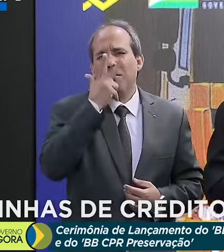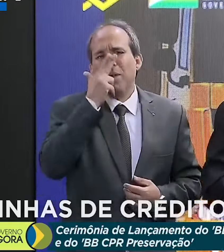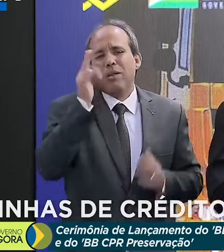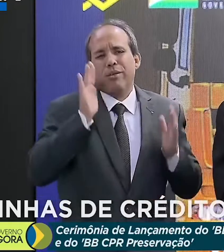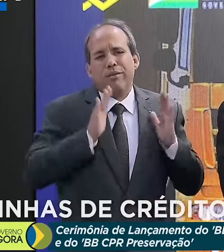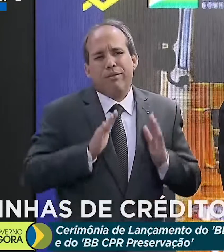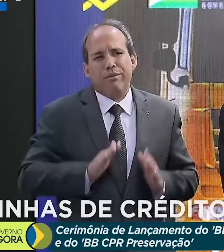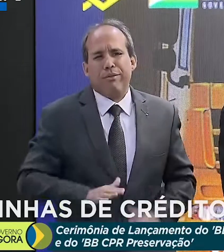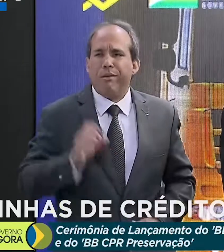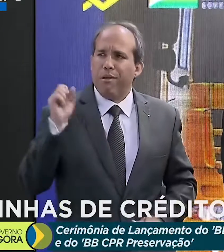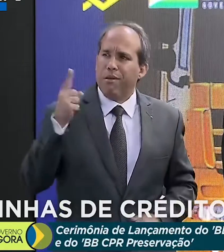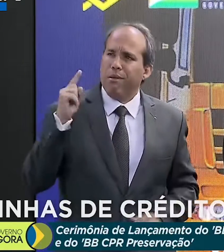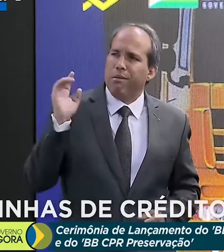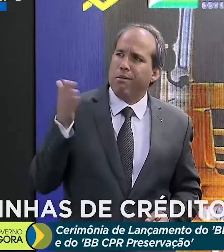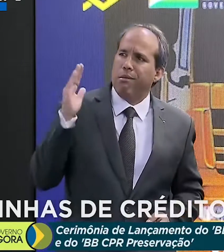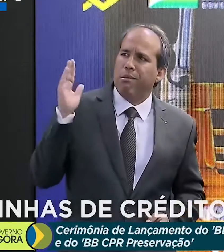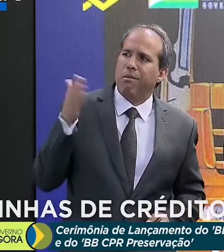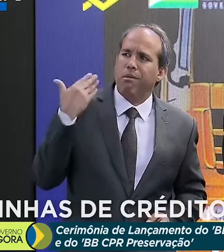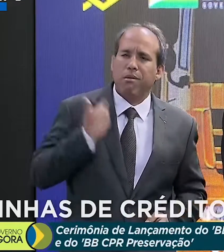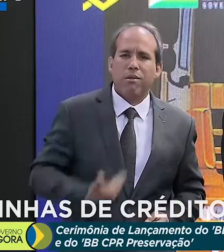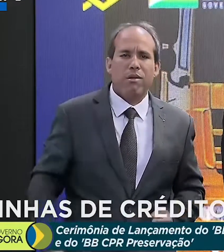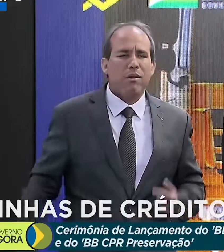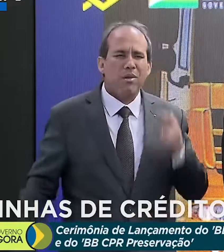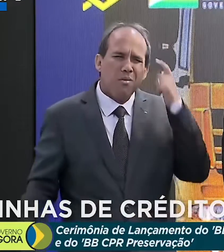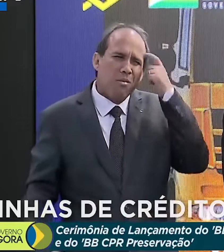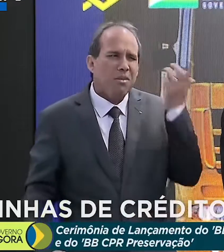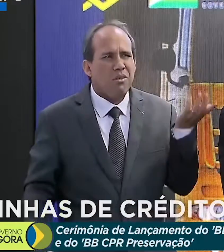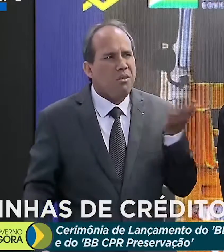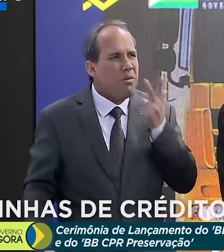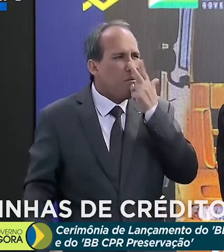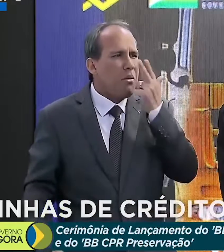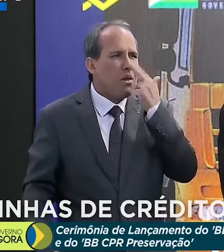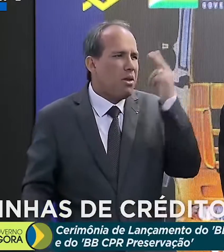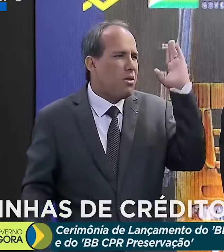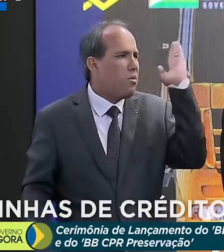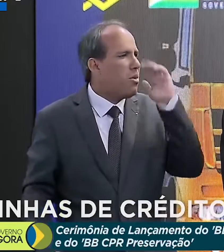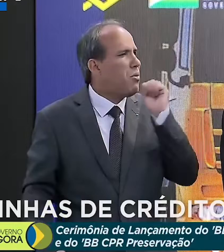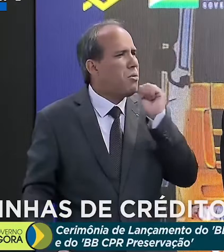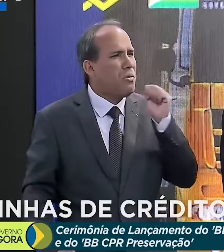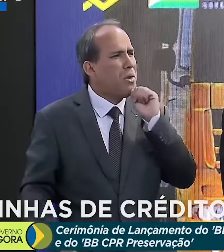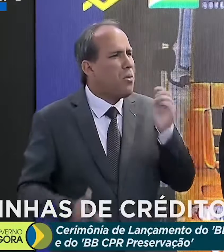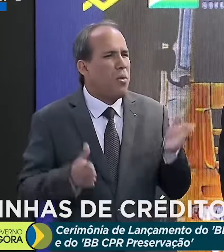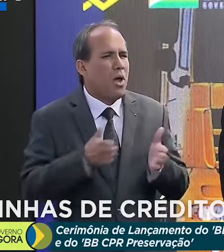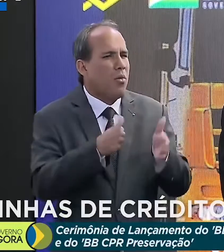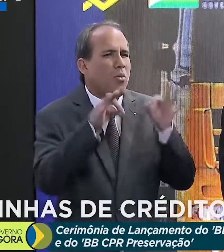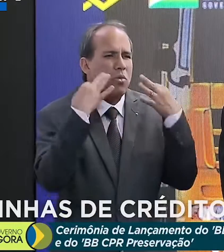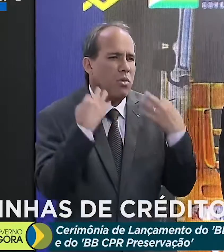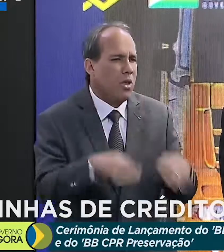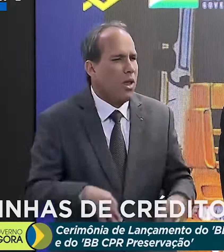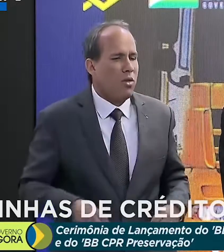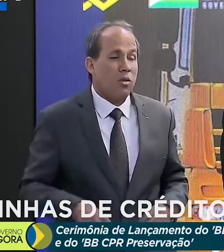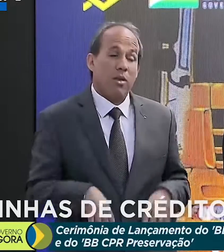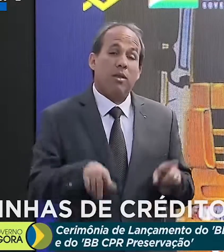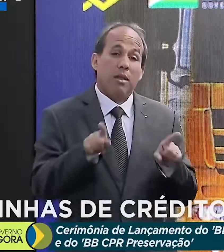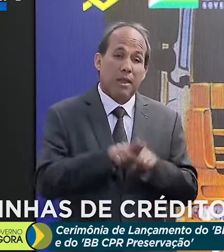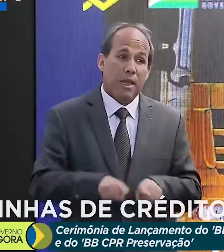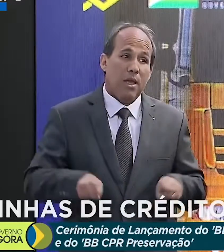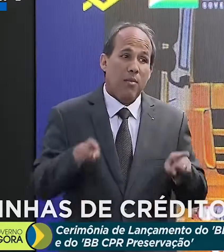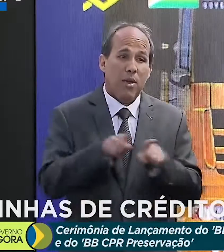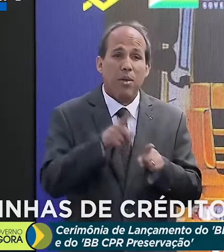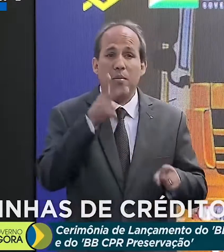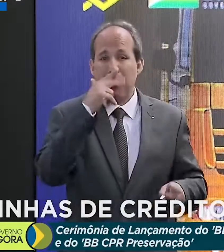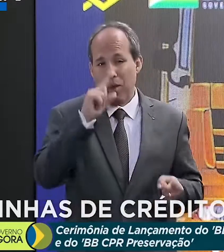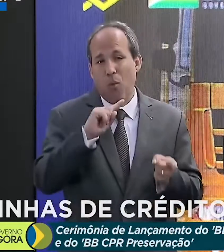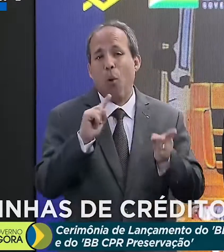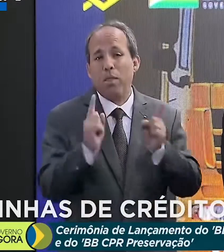Vários governos anteriores achando que o Brasil não estava mais num caminho razoável, aliás, até o contrário,